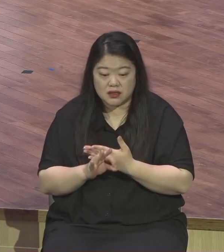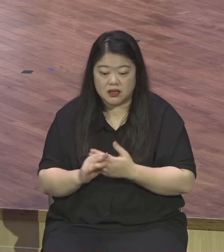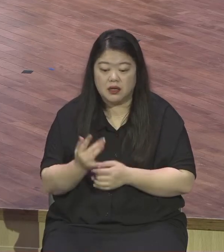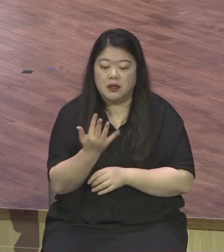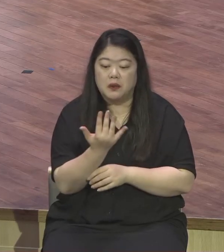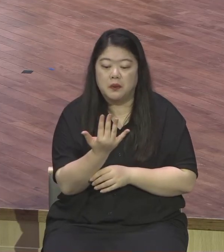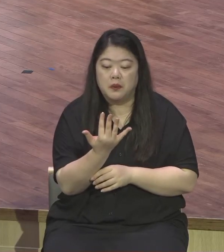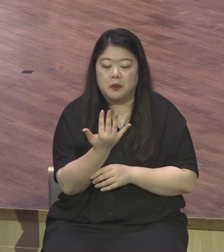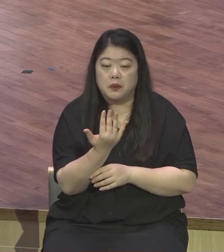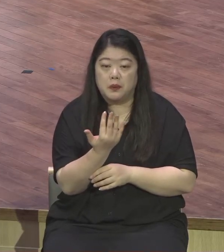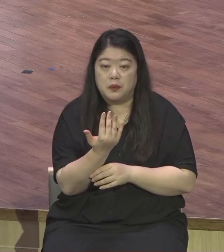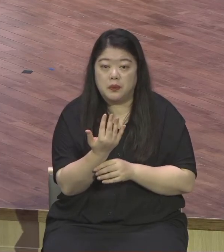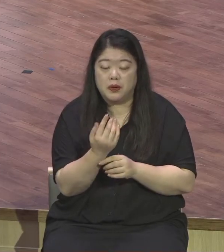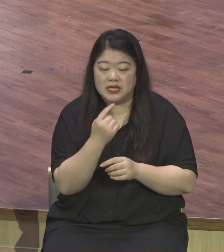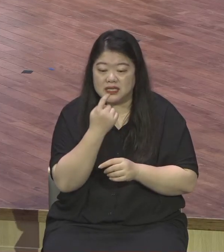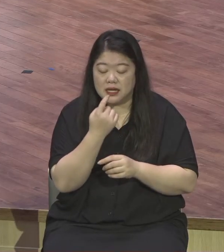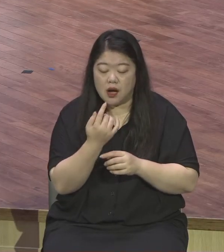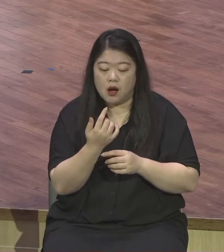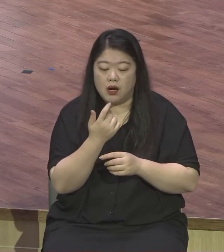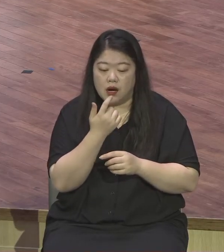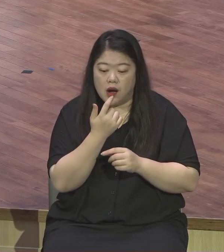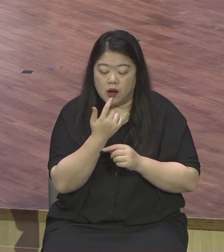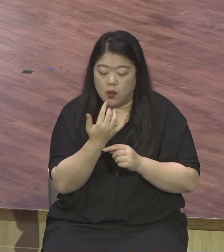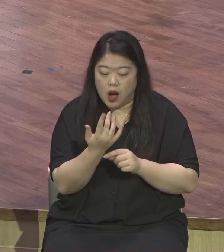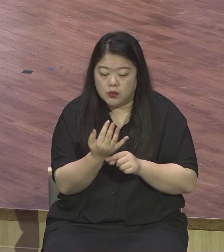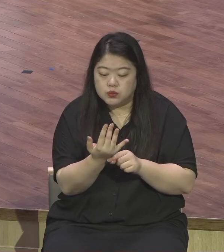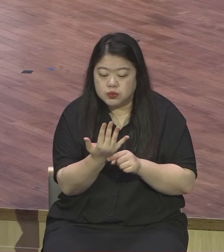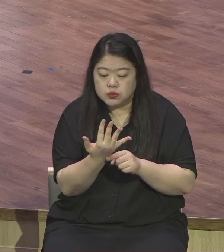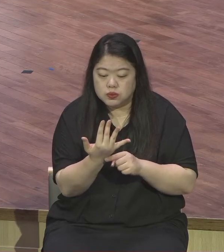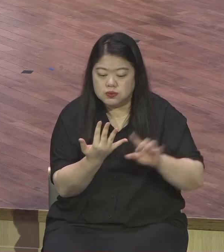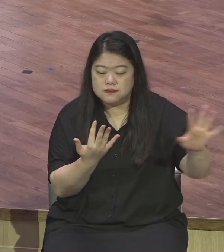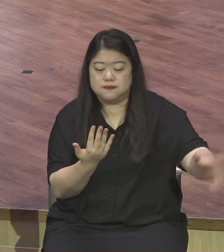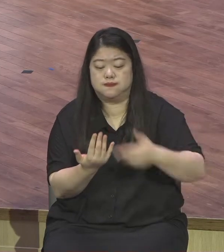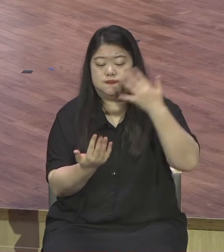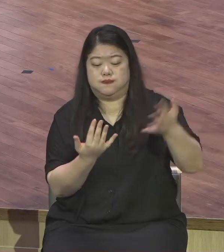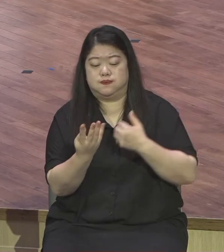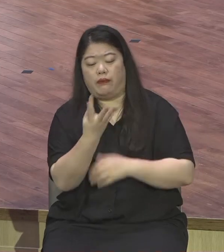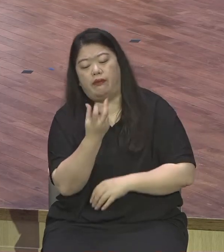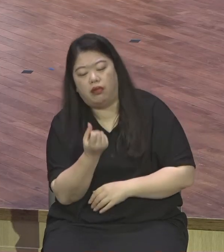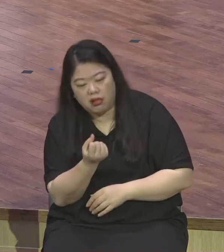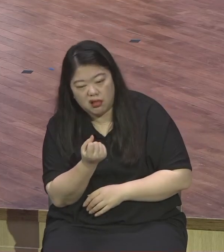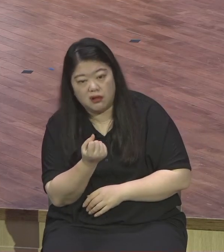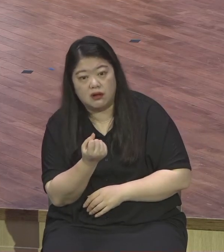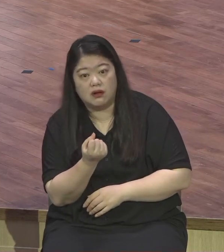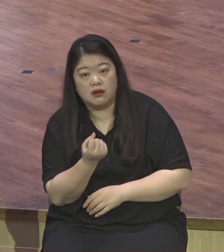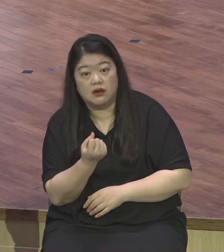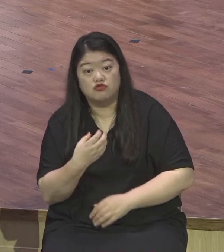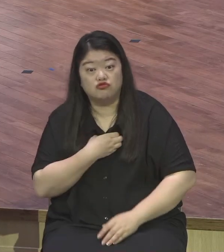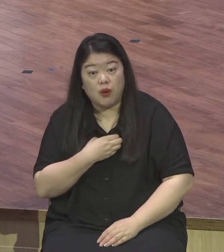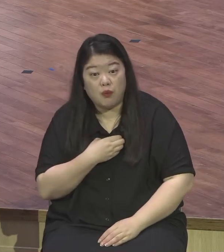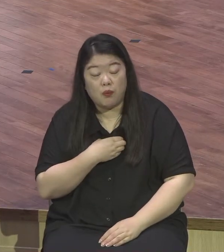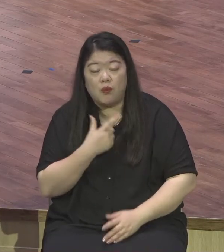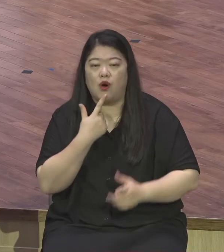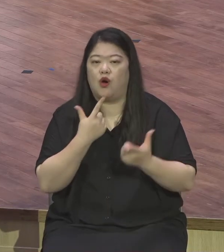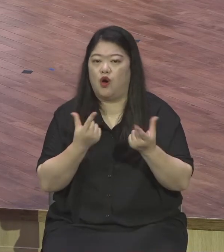풍전등화예요 언제 그 사람 사라질지 몰라 언제 사라질지 몰라 은혜를 못 받아요 잘 보세요